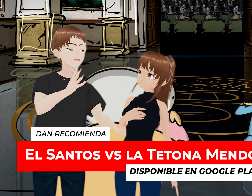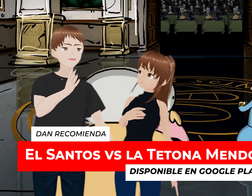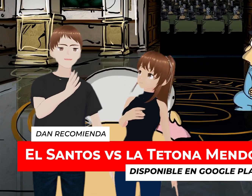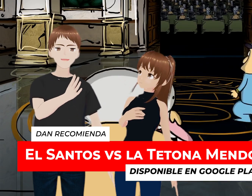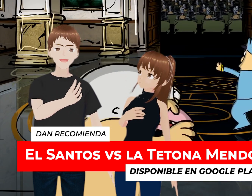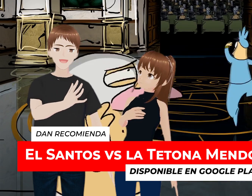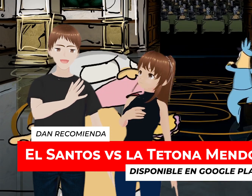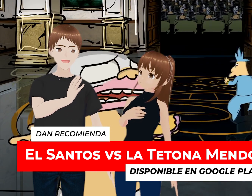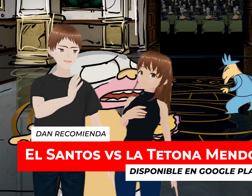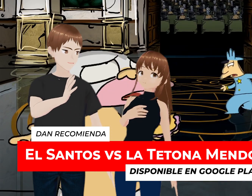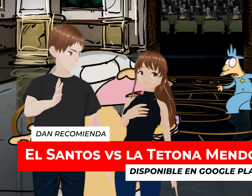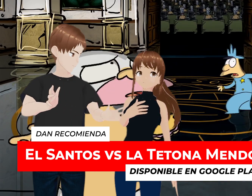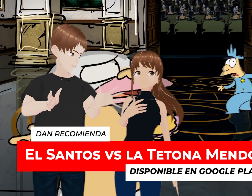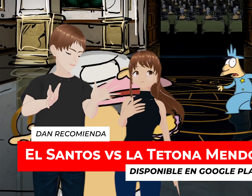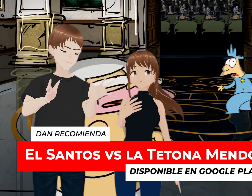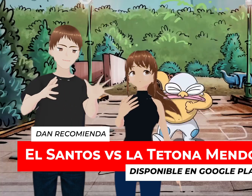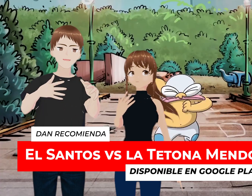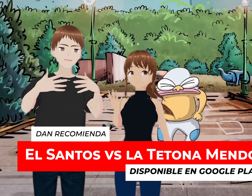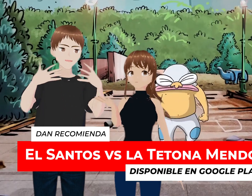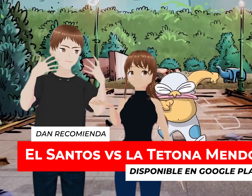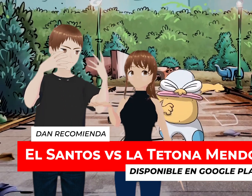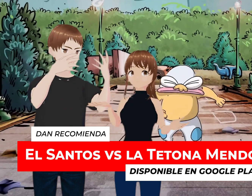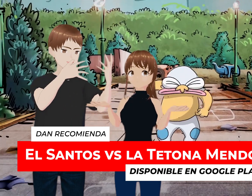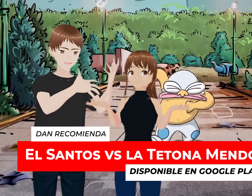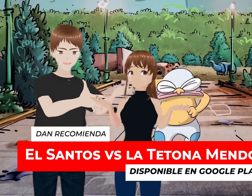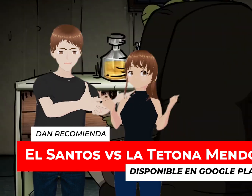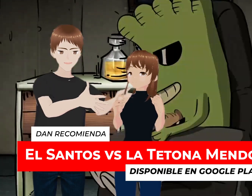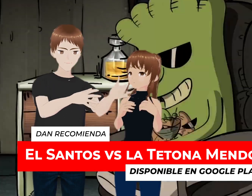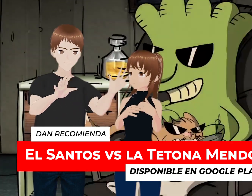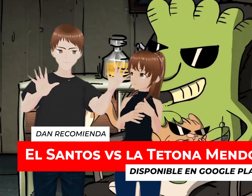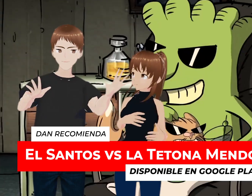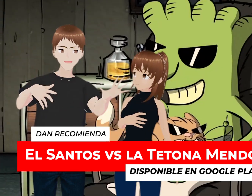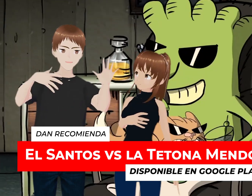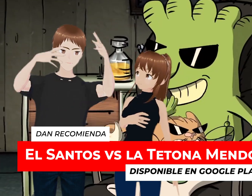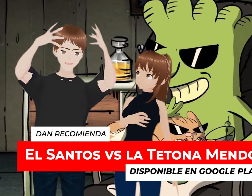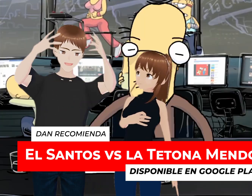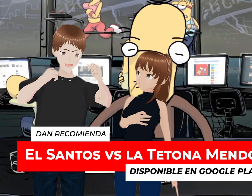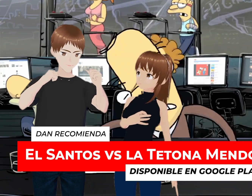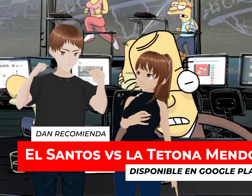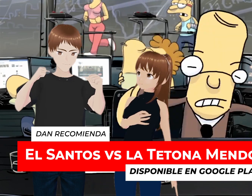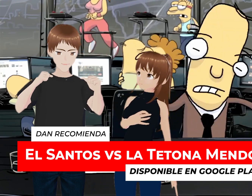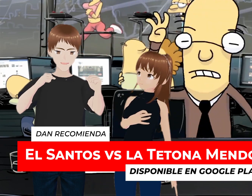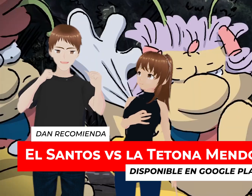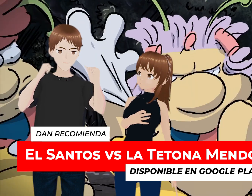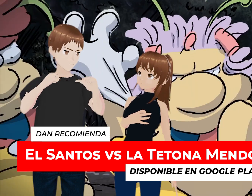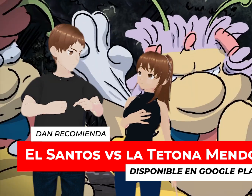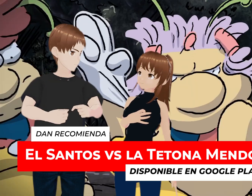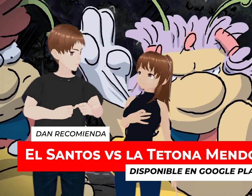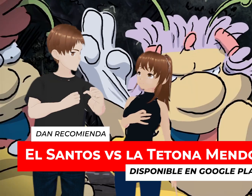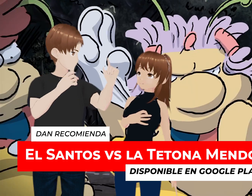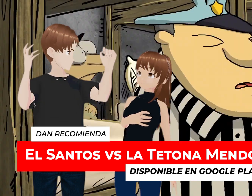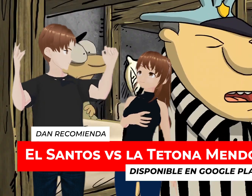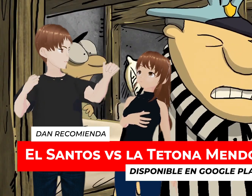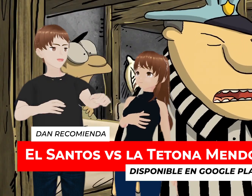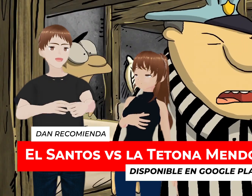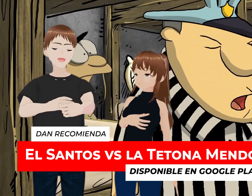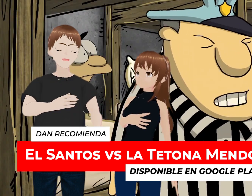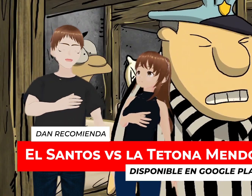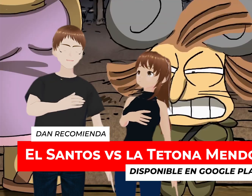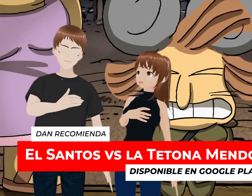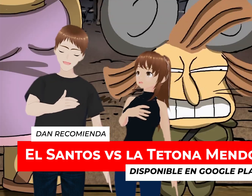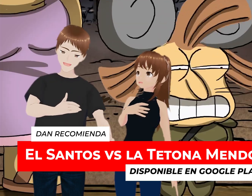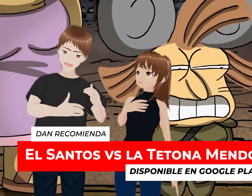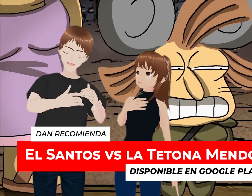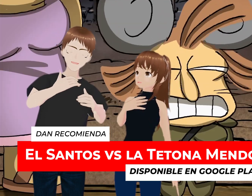Chamuco Este Y de que se trata Tenemos una parodia De El Santo El famoso Enmascarado de plata El luchador El héroe mexicano